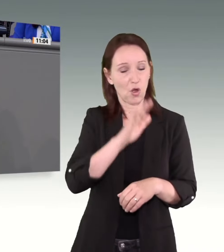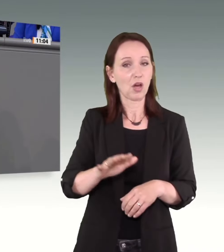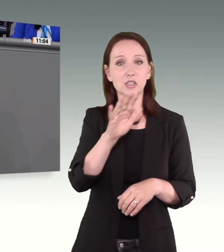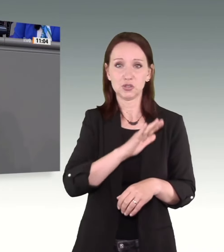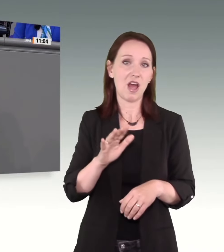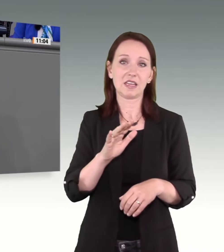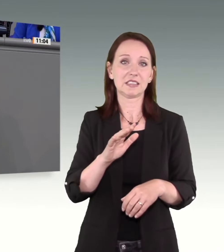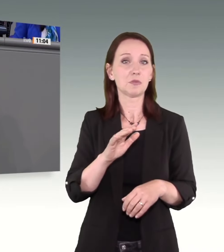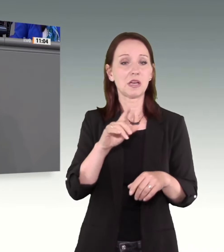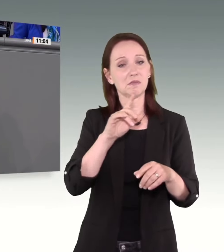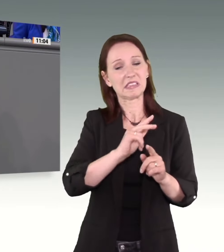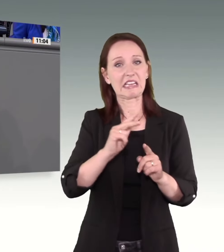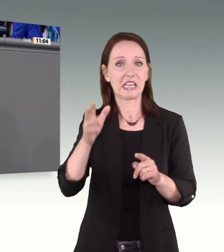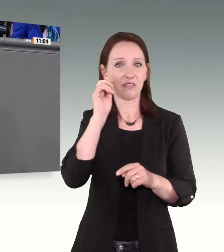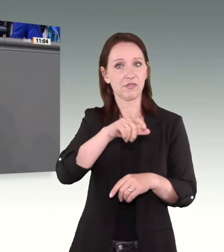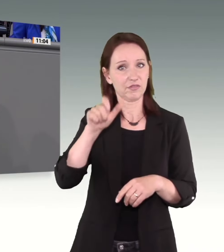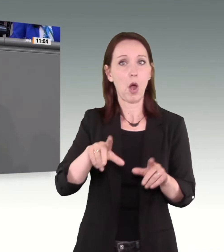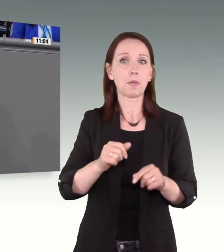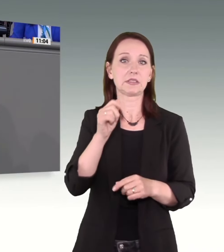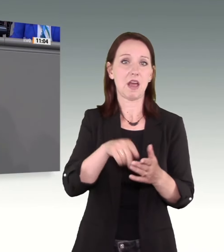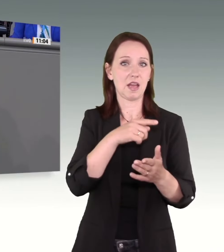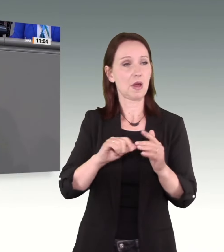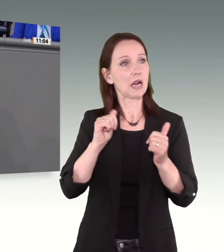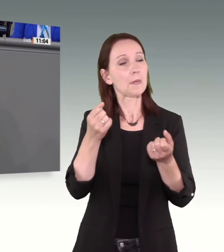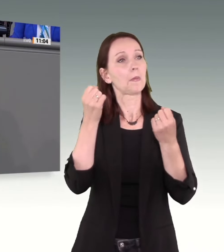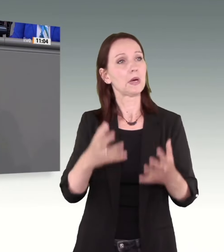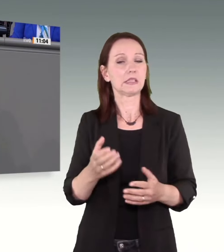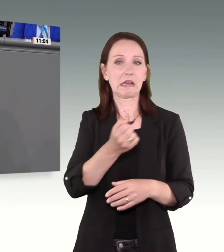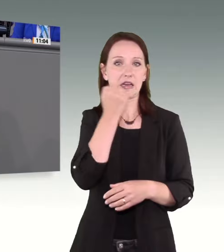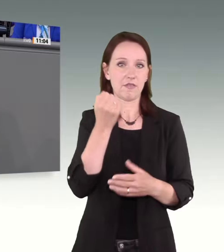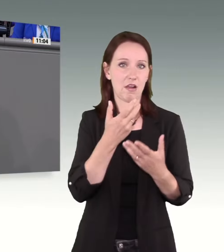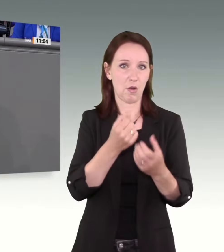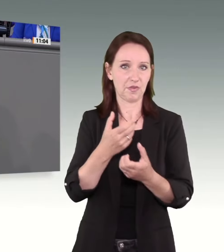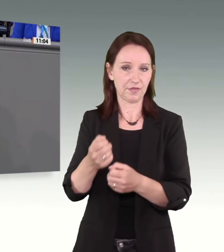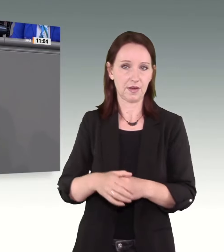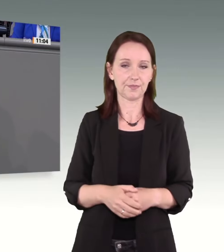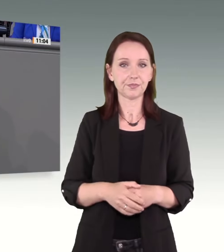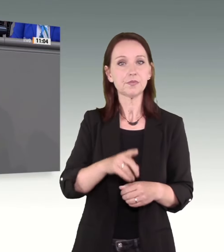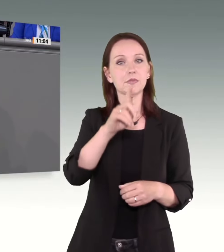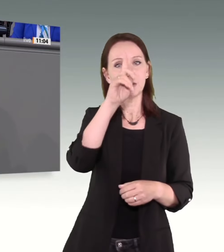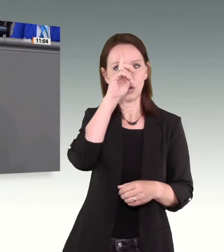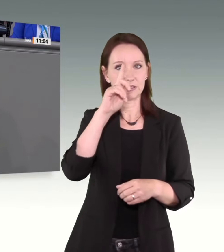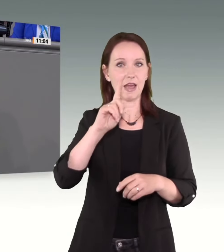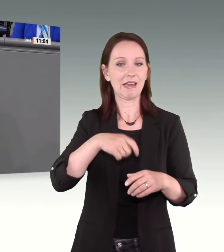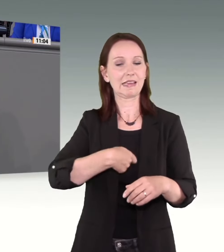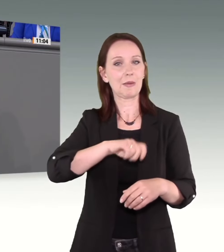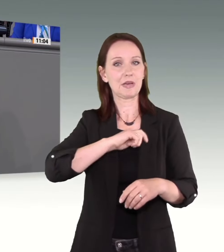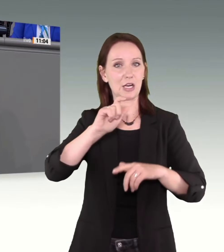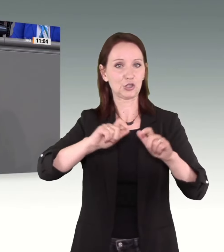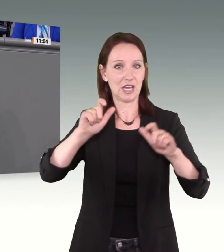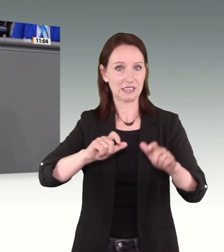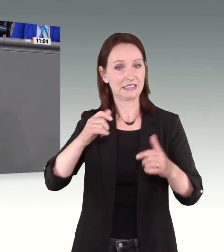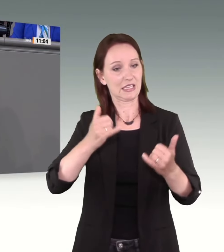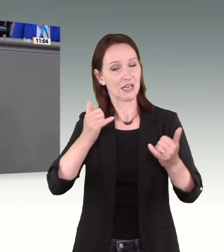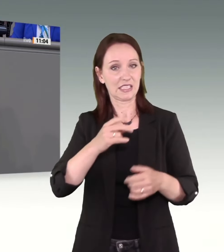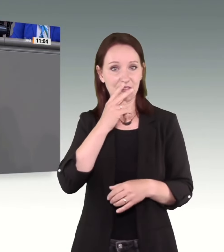Laut der aktuellen polizeilichen Kriminalstatistik finden in Deutschland jeden Tag im Durchschnitt zwei Gruppenvergewaltigungen